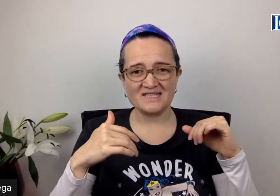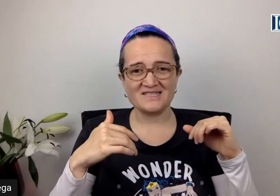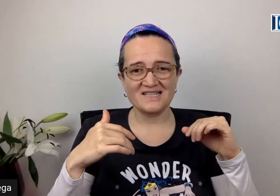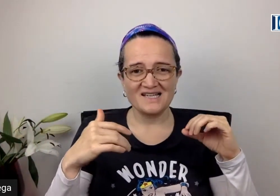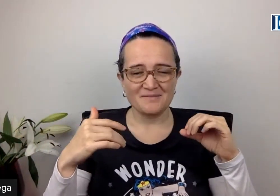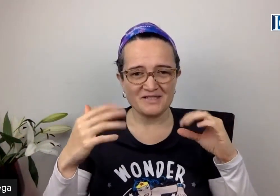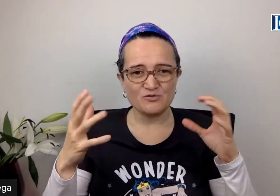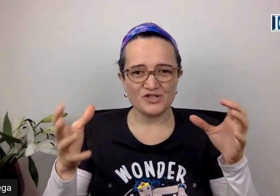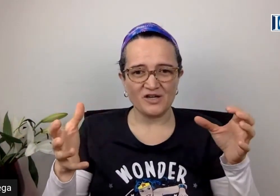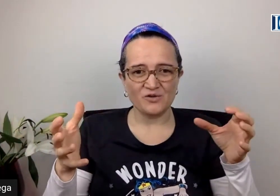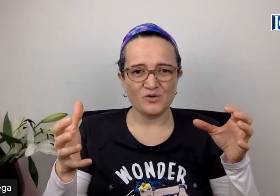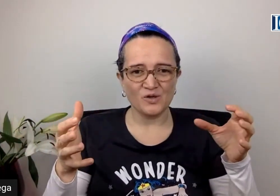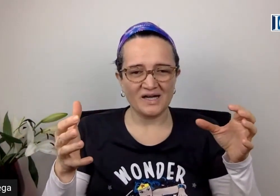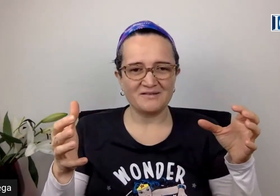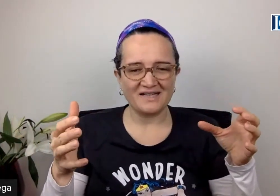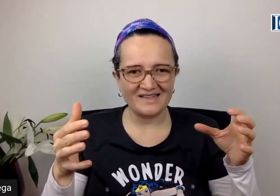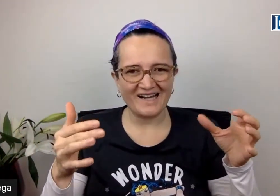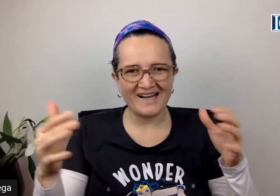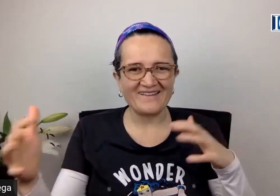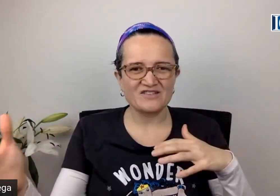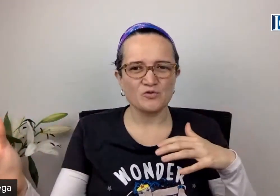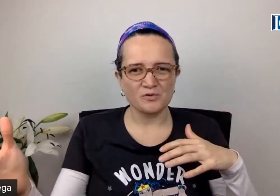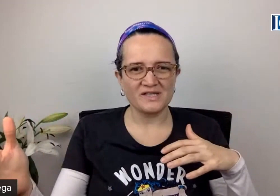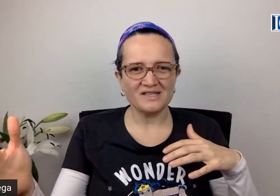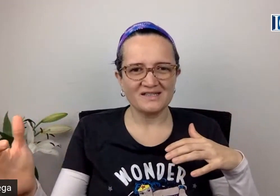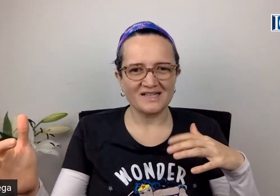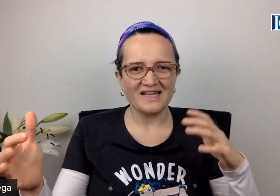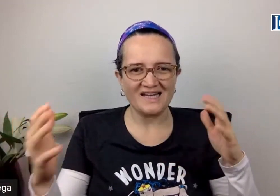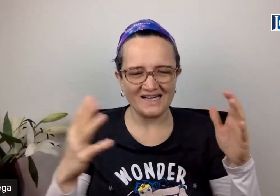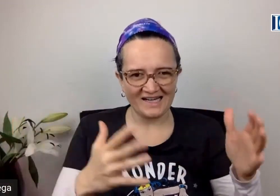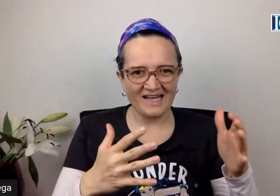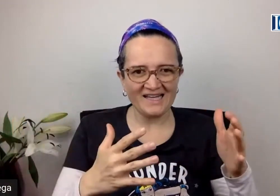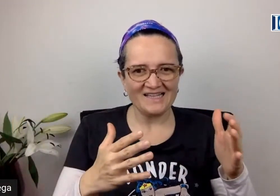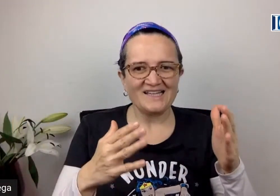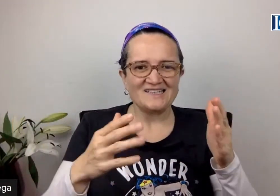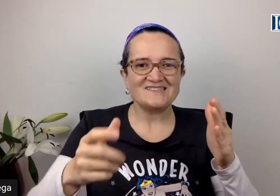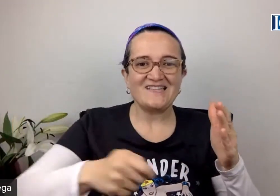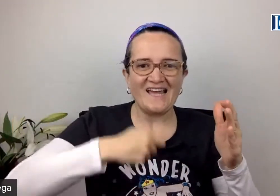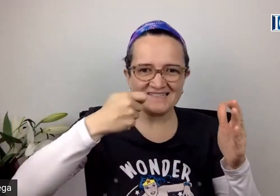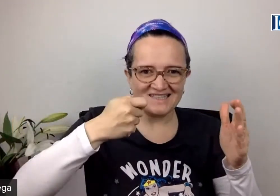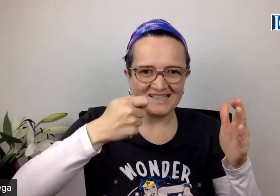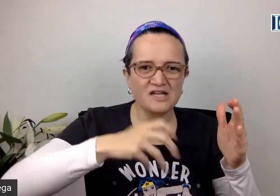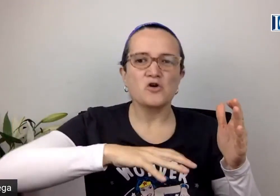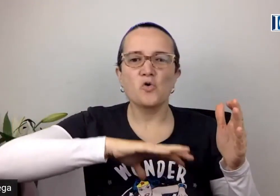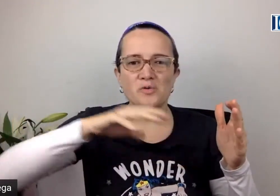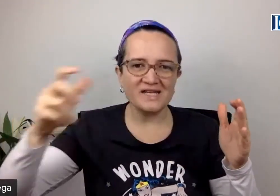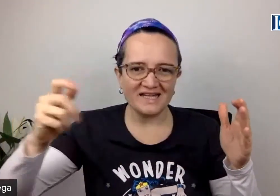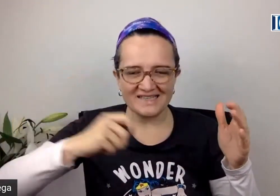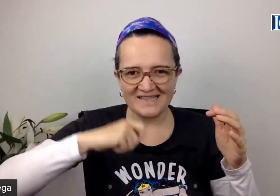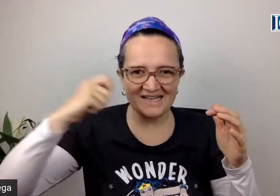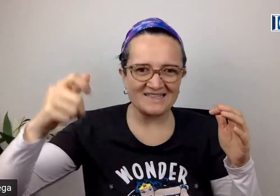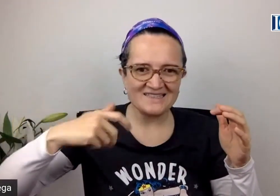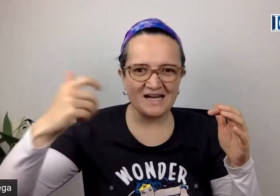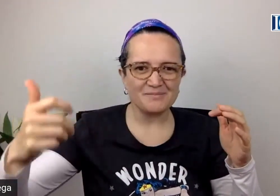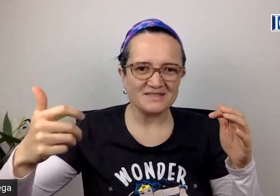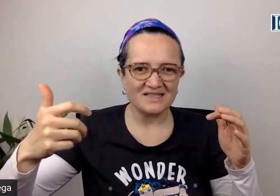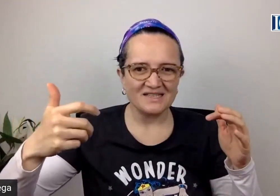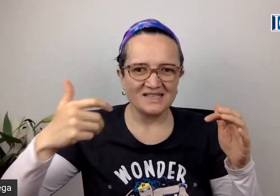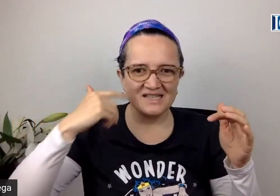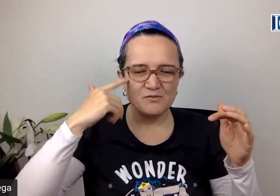crisis, han escuchado hablar de redescubrir, redescubrir, el redescubrir, el quitar las capas y